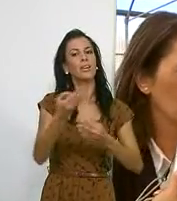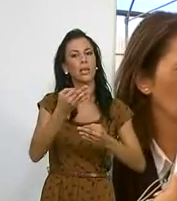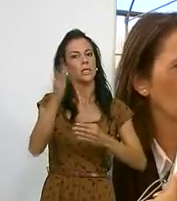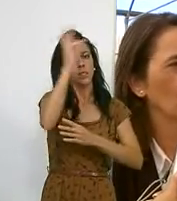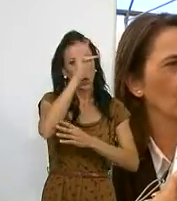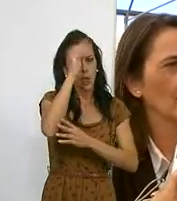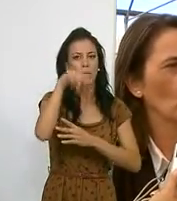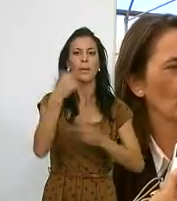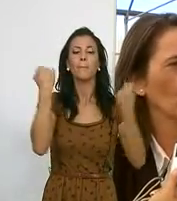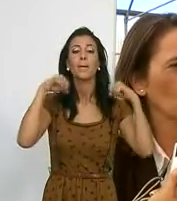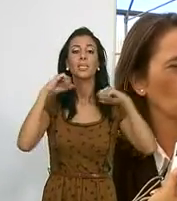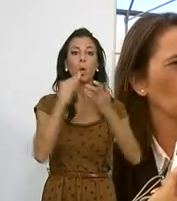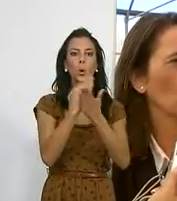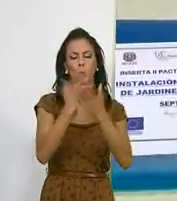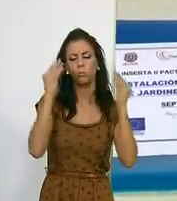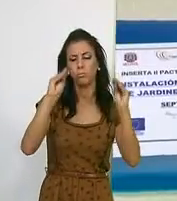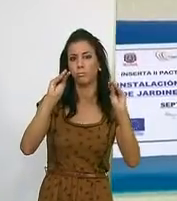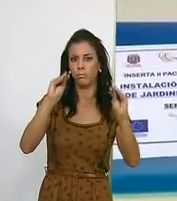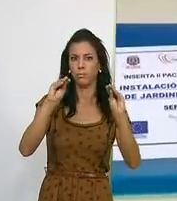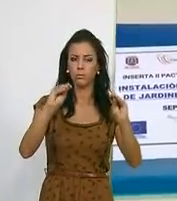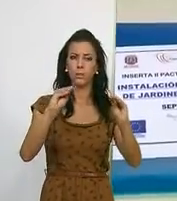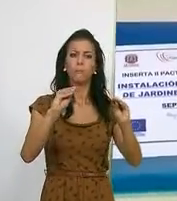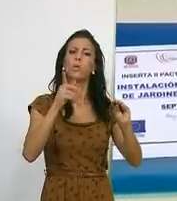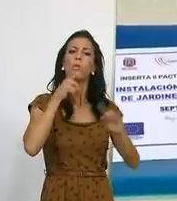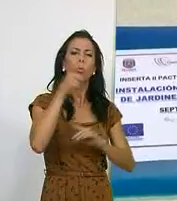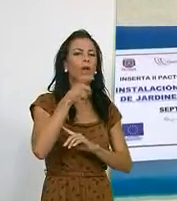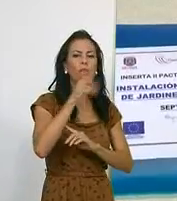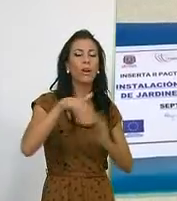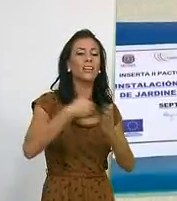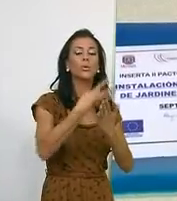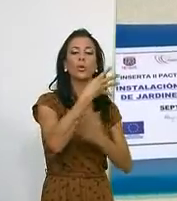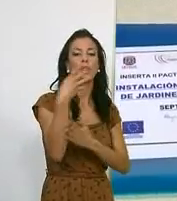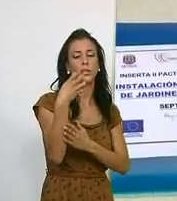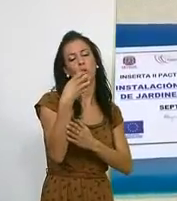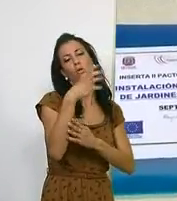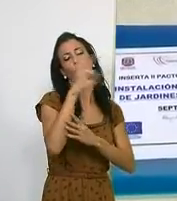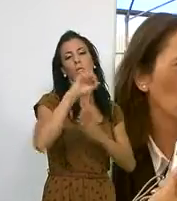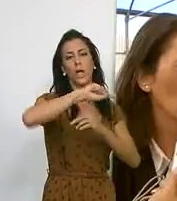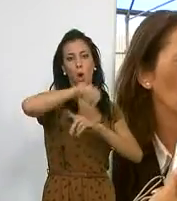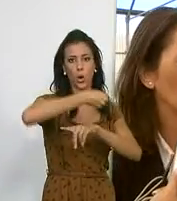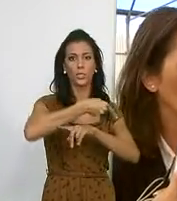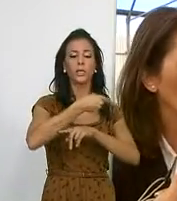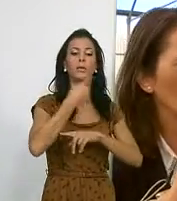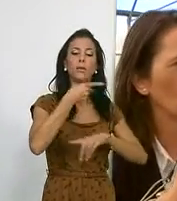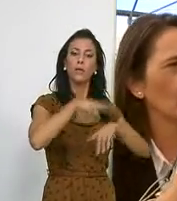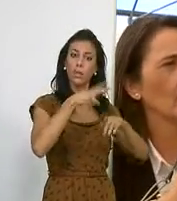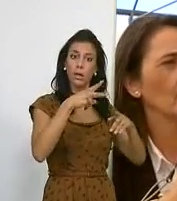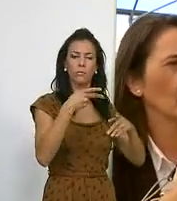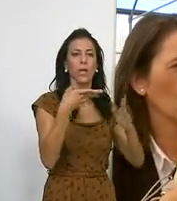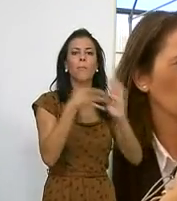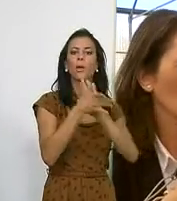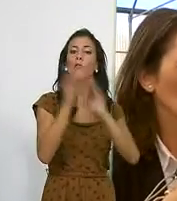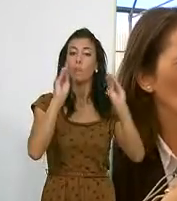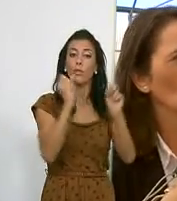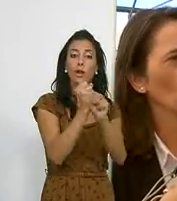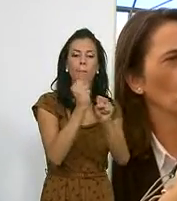la parte teórica como práctica del curso que tendrá una duración de 450 horas. La primera edil subrayó